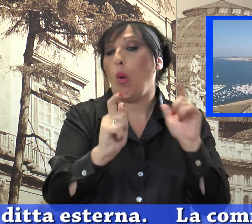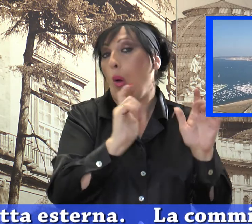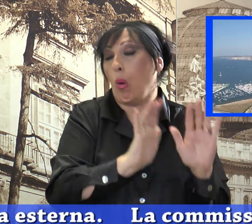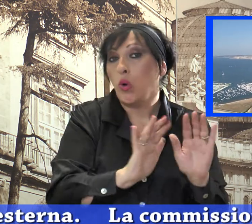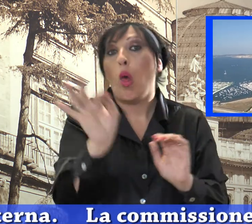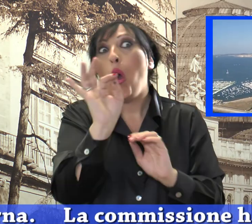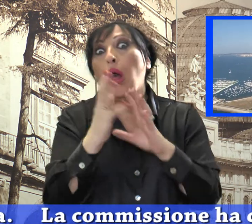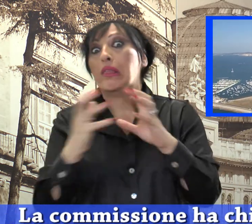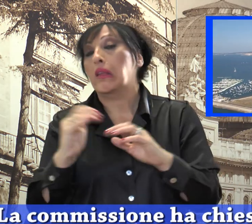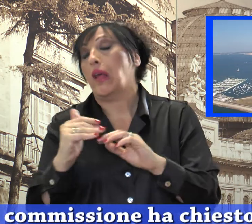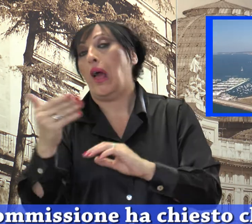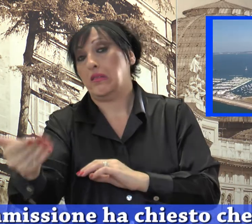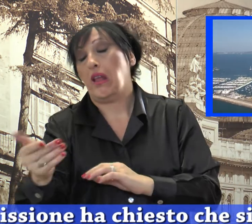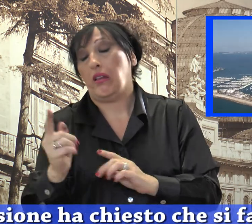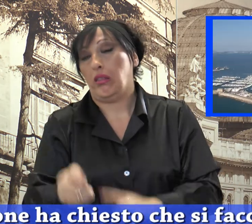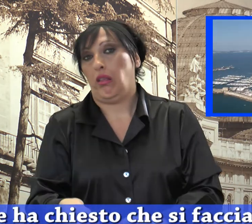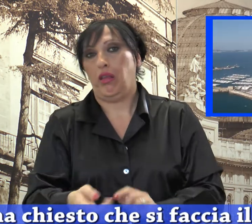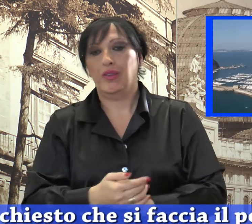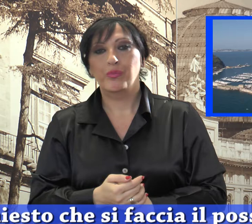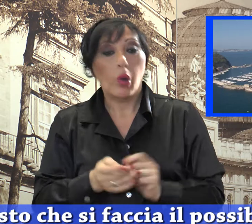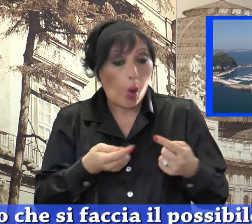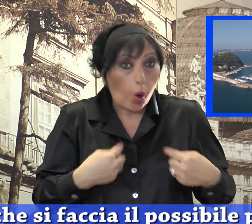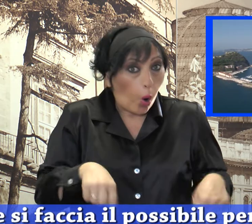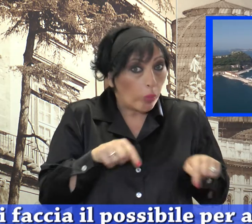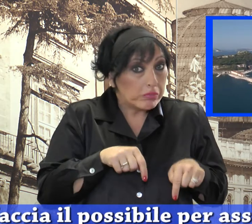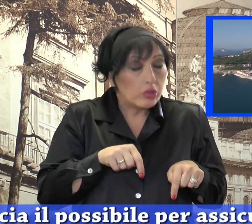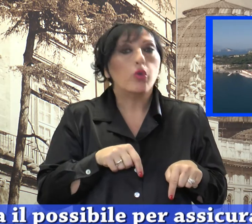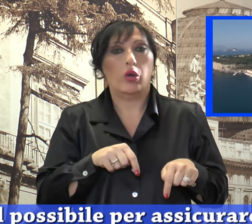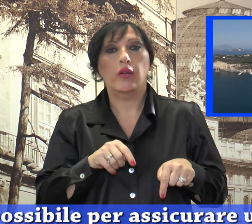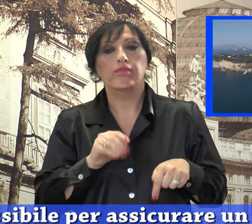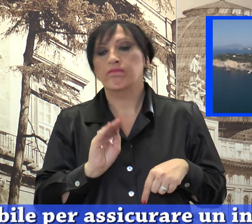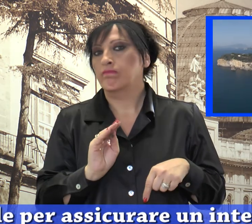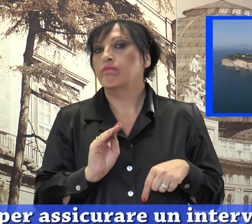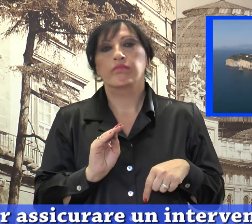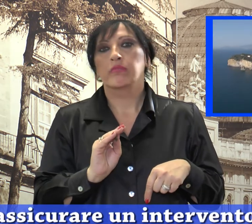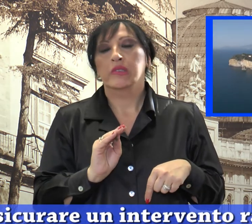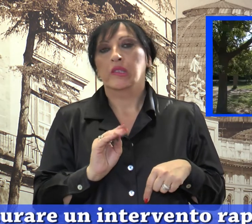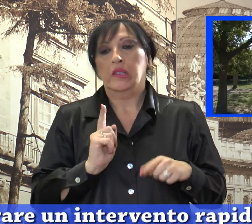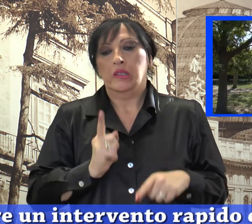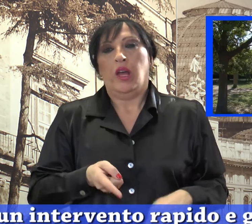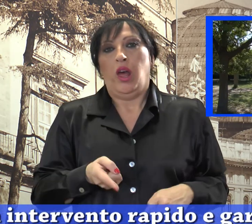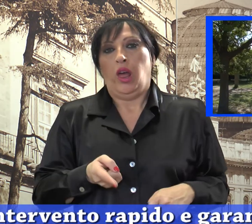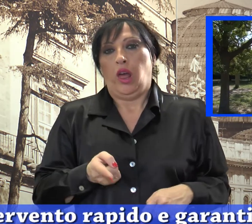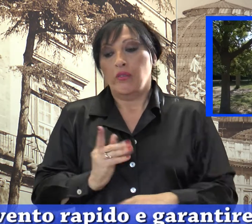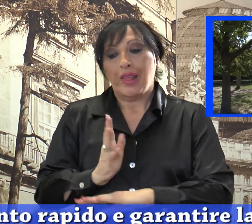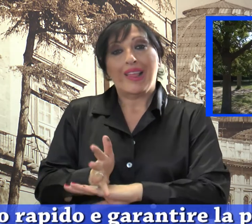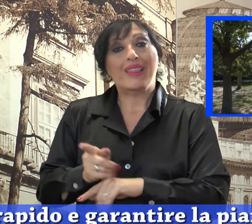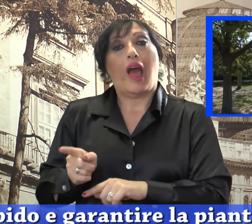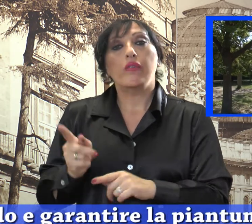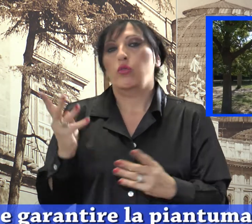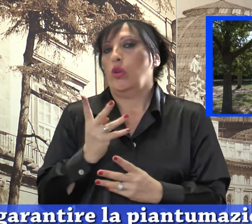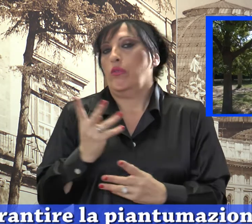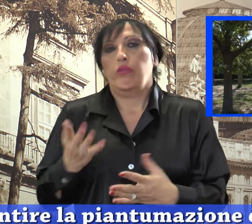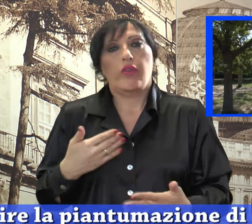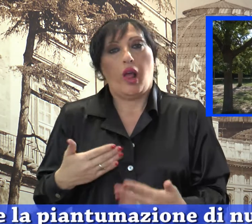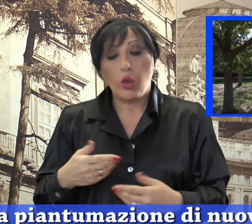ditta esterna. La Commissione ha chiesto che si faccia il possibile per assicurare un intervento rapido